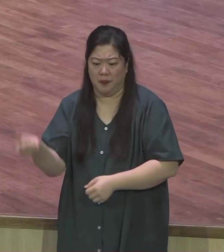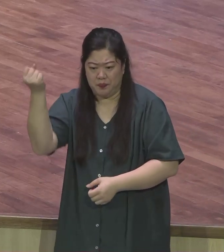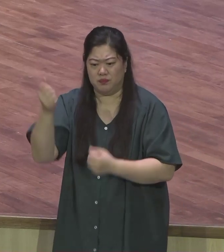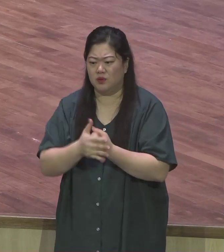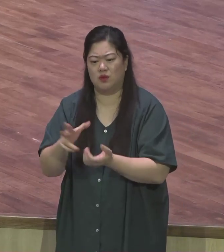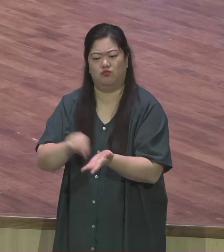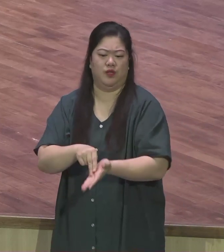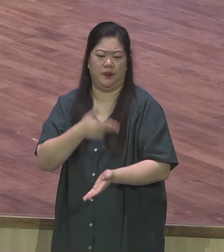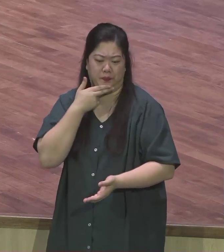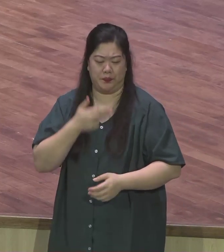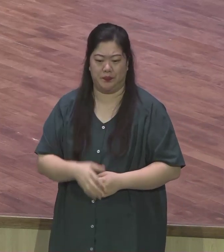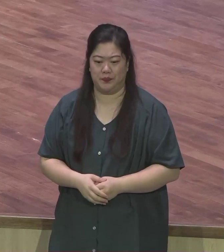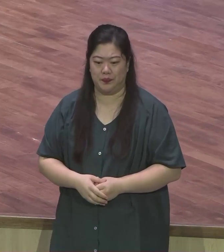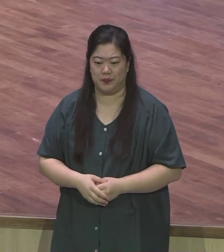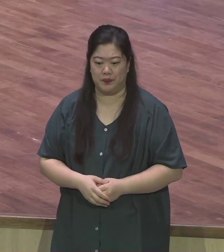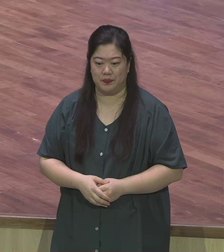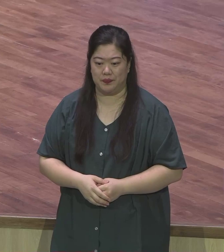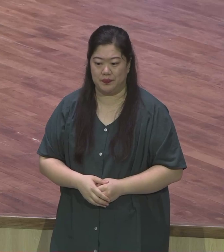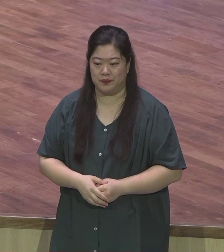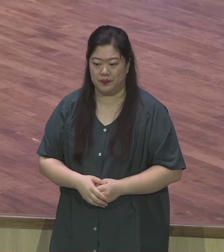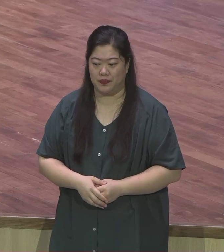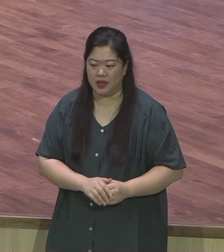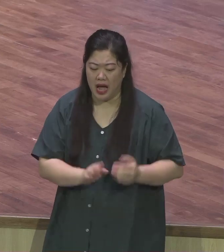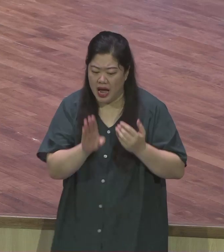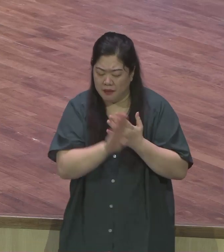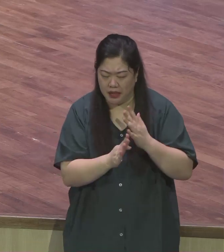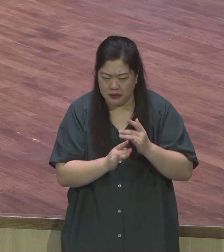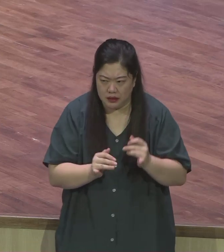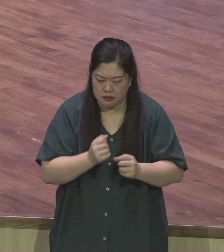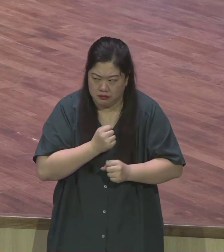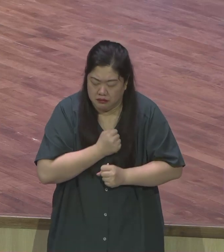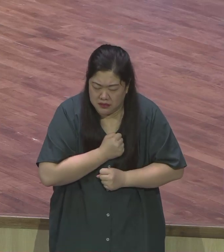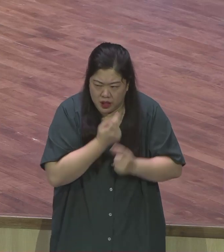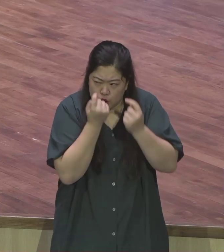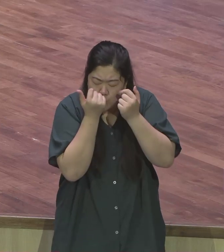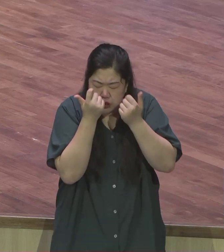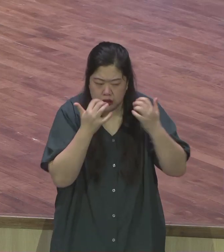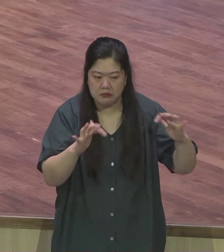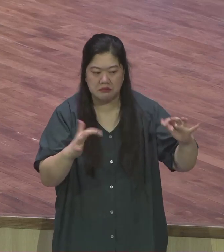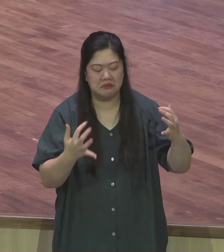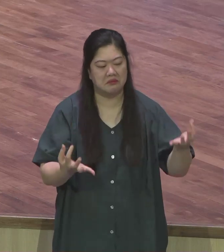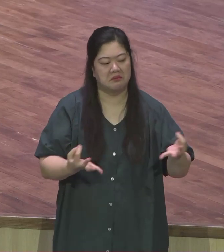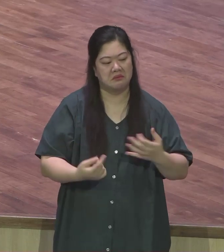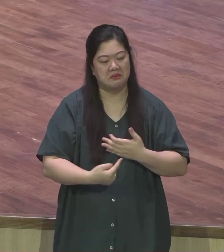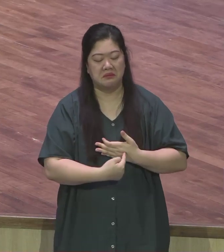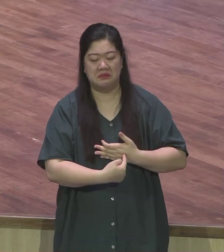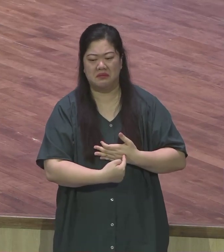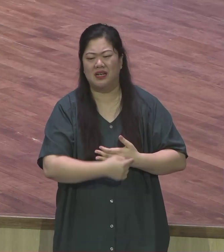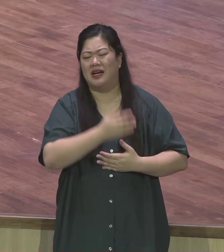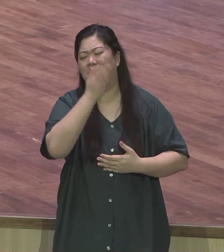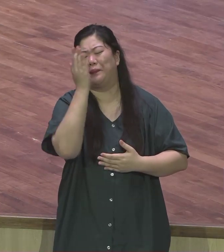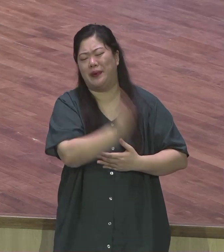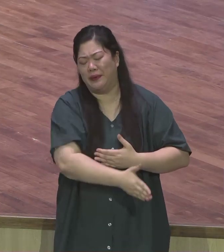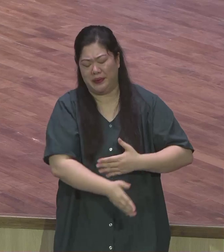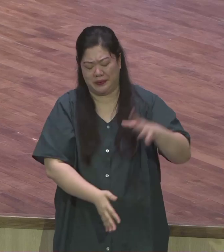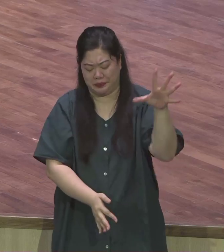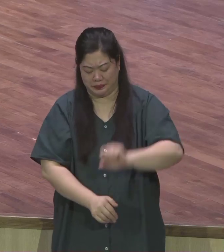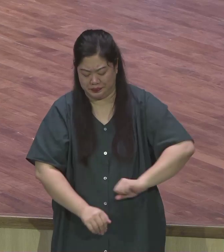바리새적인 사고에서 빠져나와서 오늘 이 시간 복음으로 또 새로운 기준을 가지고